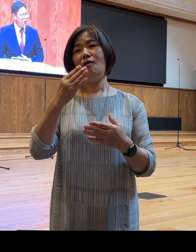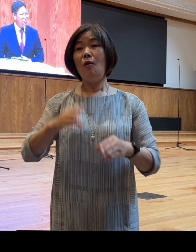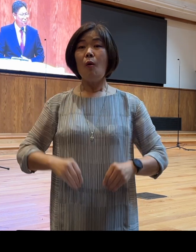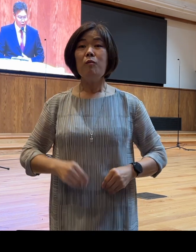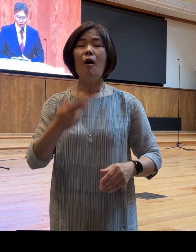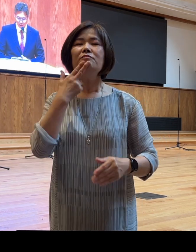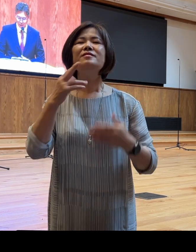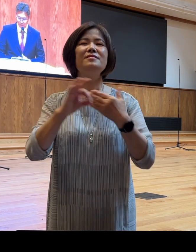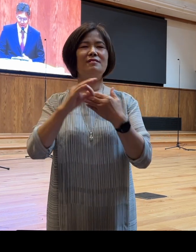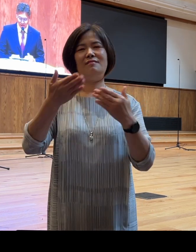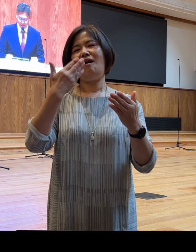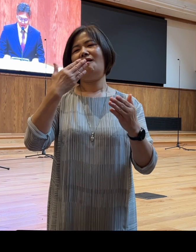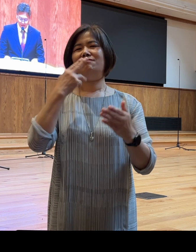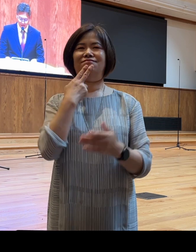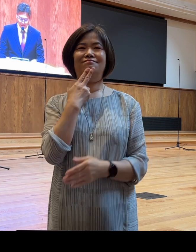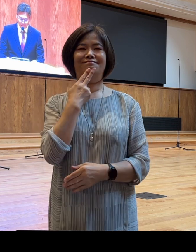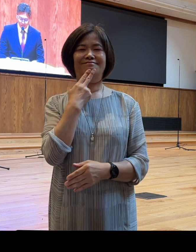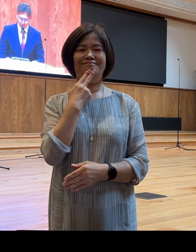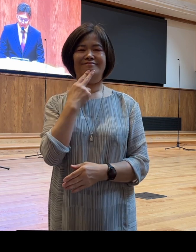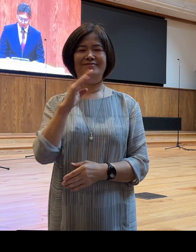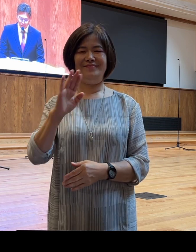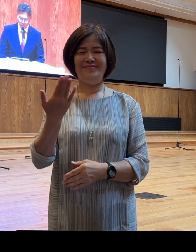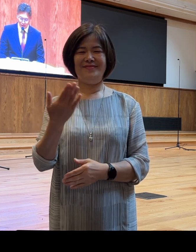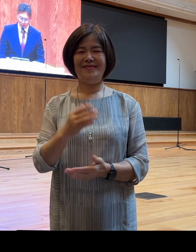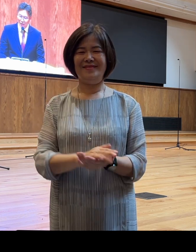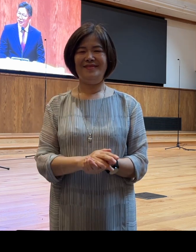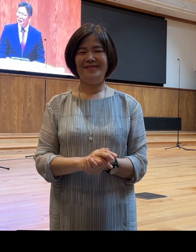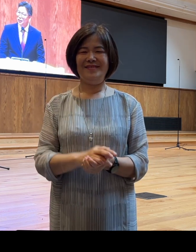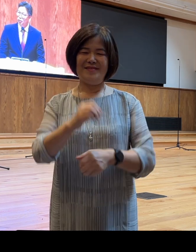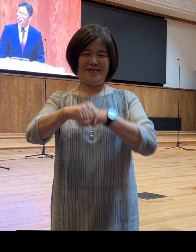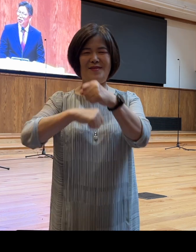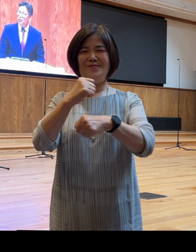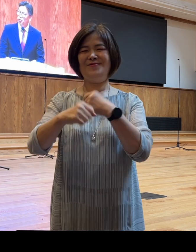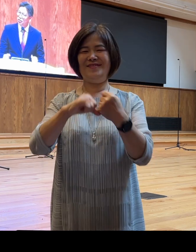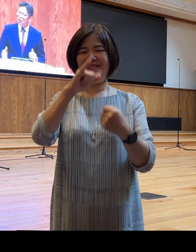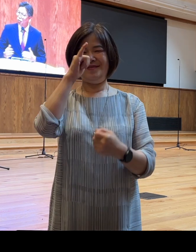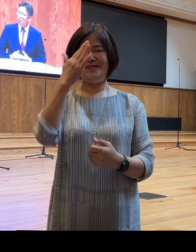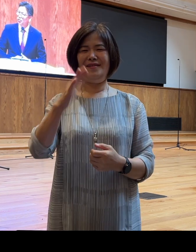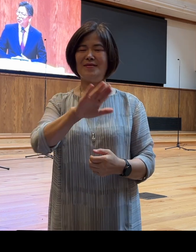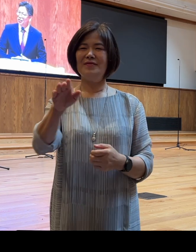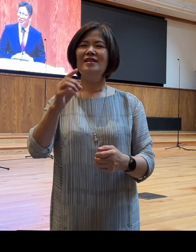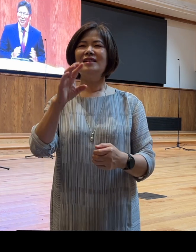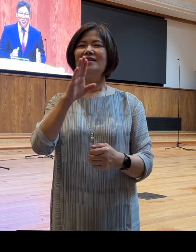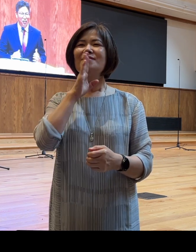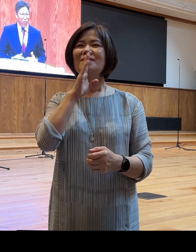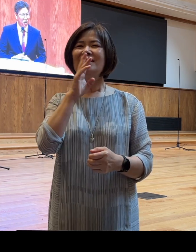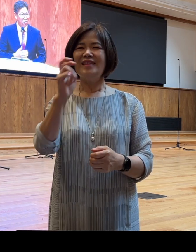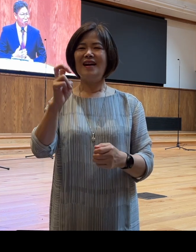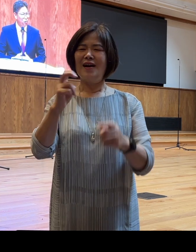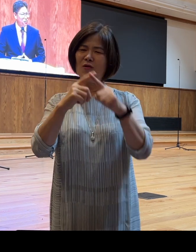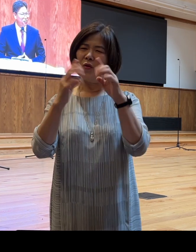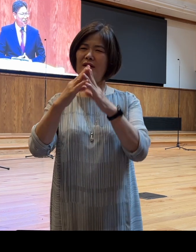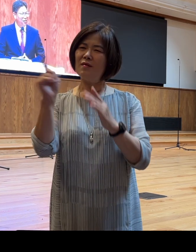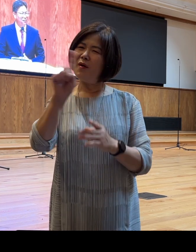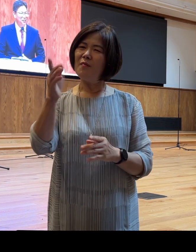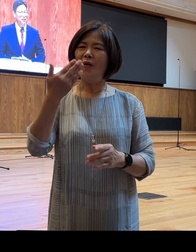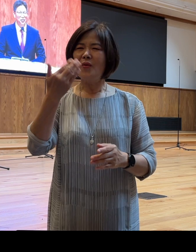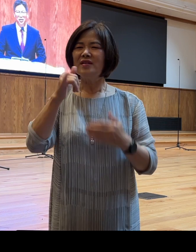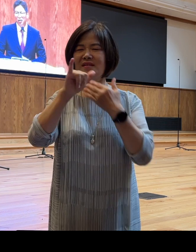먹지 않습니다 그래서 아마 여러분이 혹시 제가 교회에서 이 시간대에 뭔가를 먹고 있으면 아 그냥 그렇게 이해해 주십시오